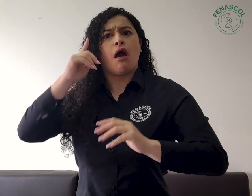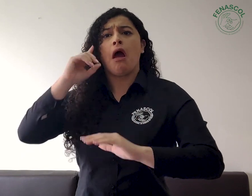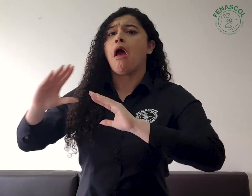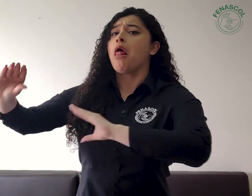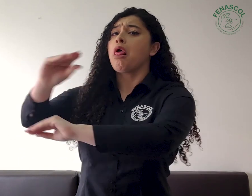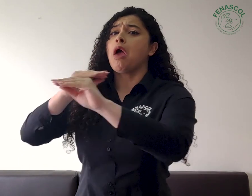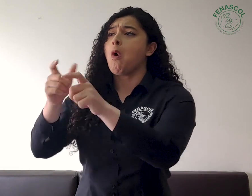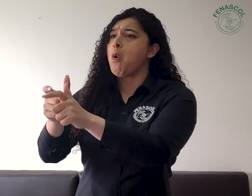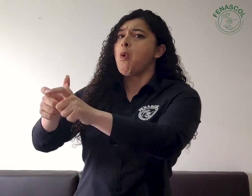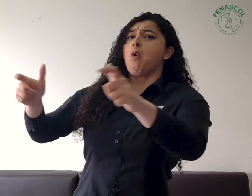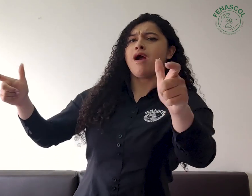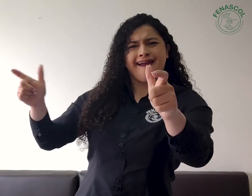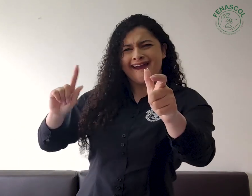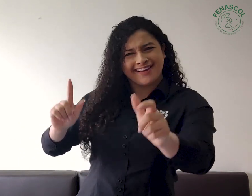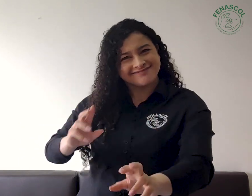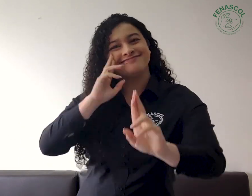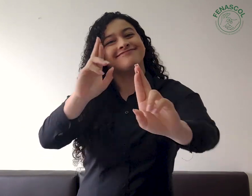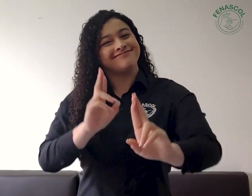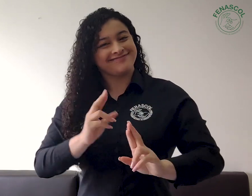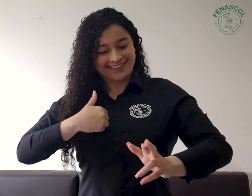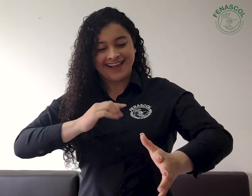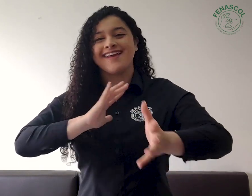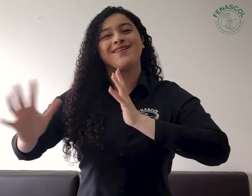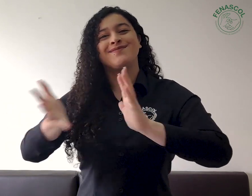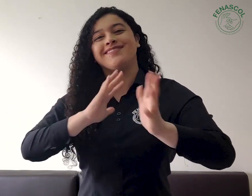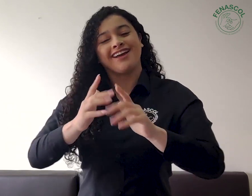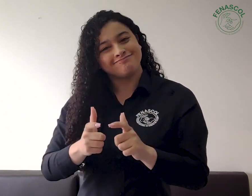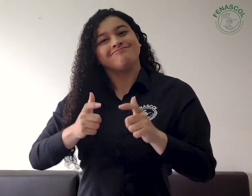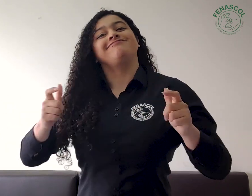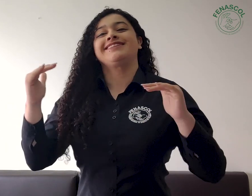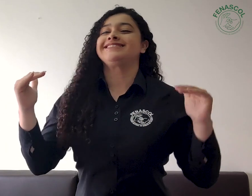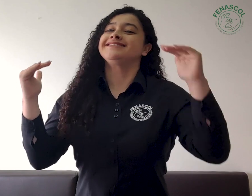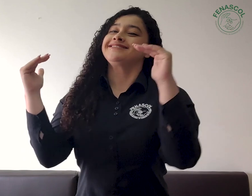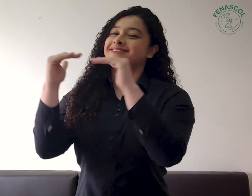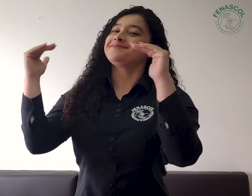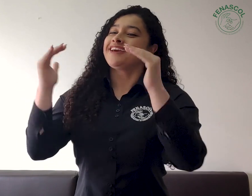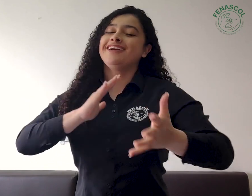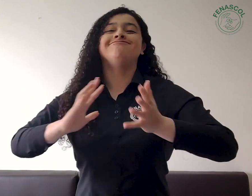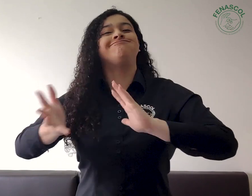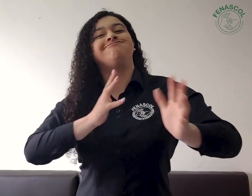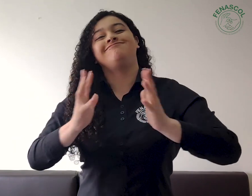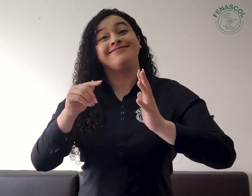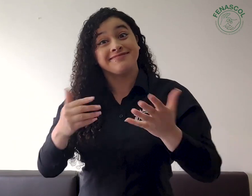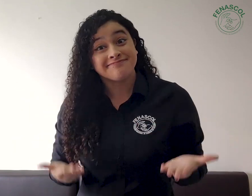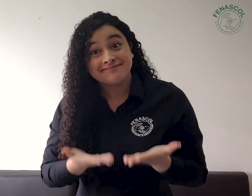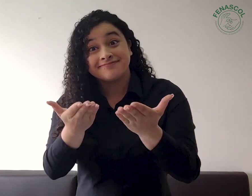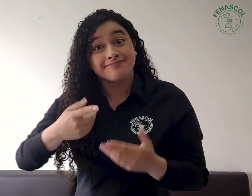reconocido la lengua de señas y ha mejorado su estatus en medio de las lenguas por lo tanto sin accesibilidad no hay derechos